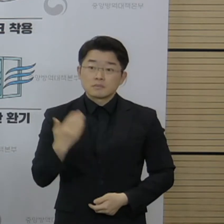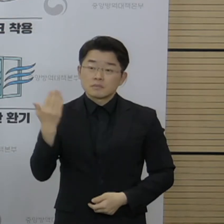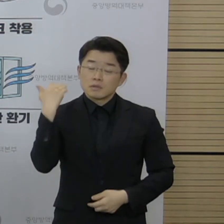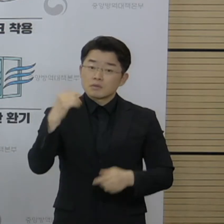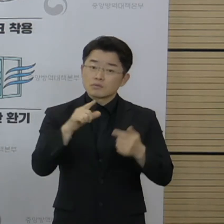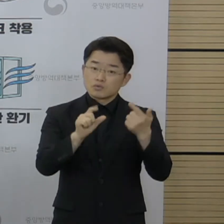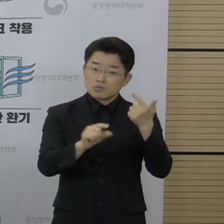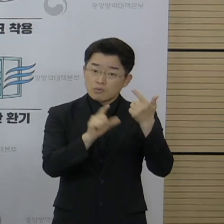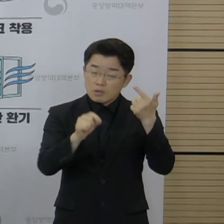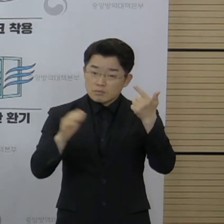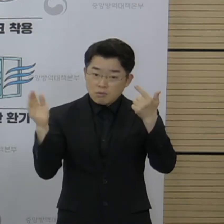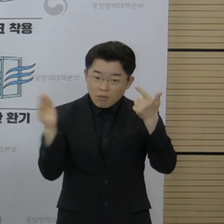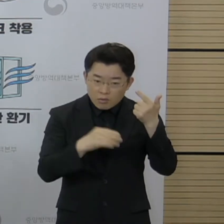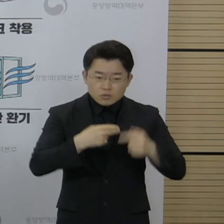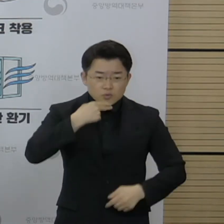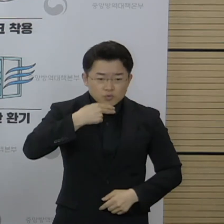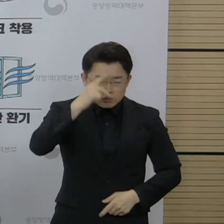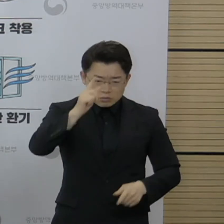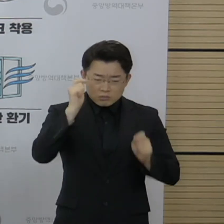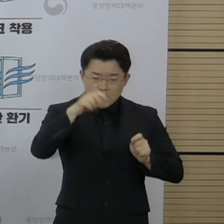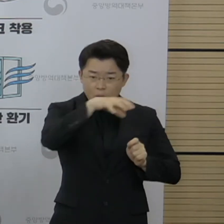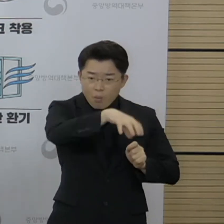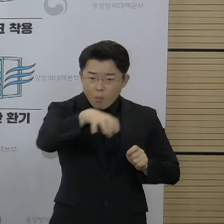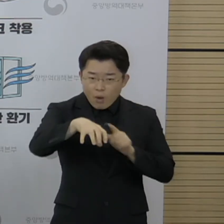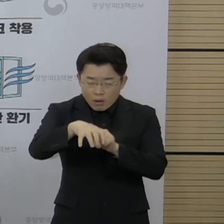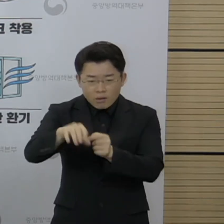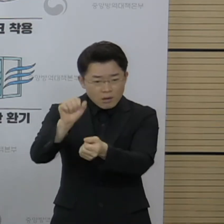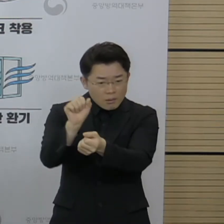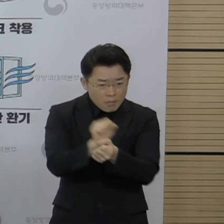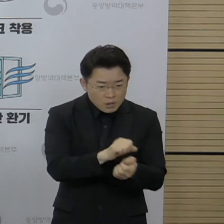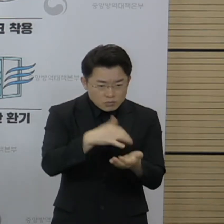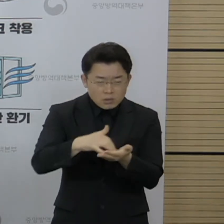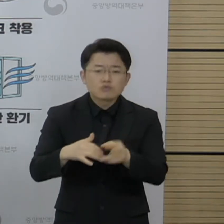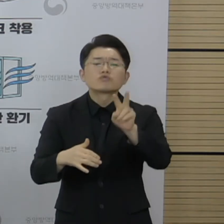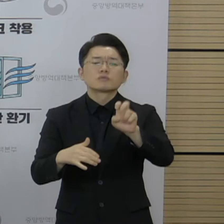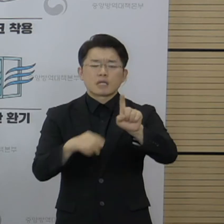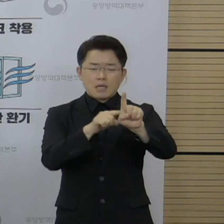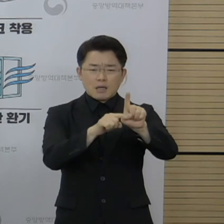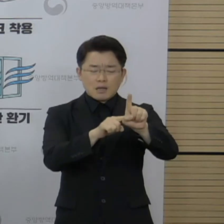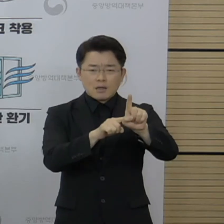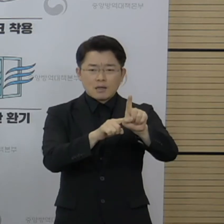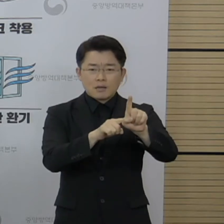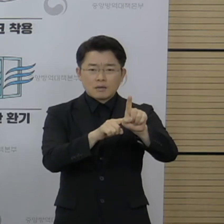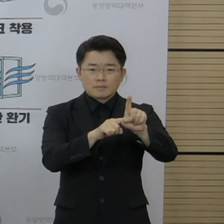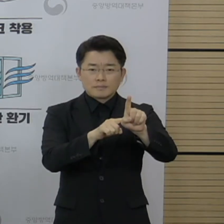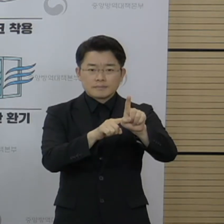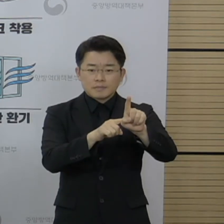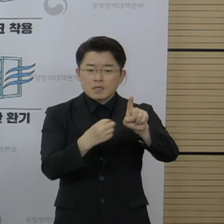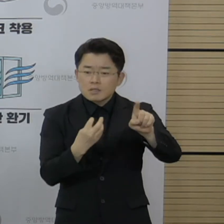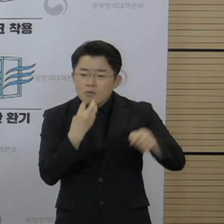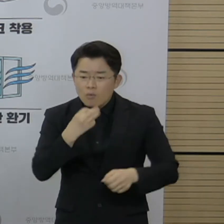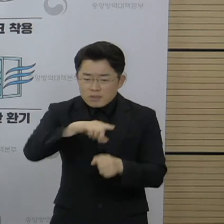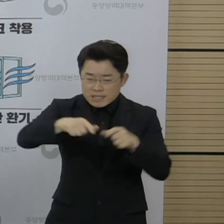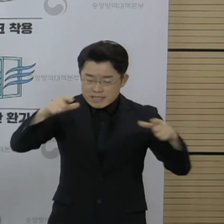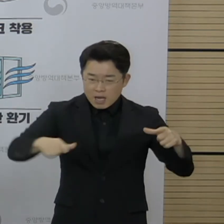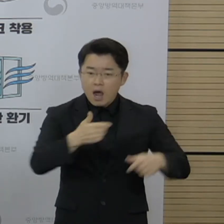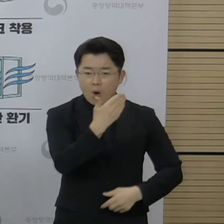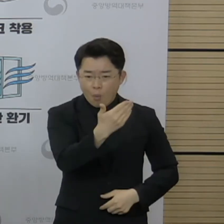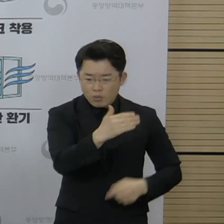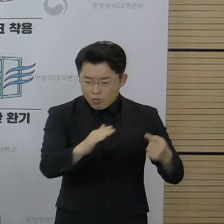주점, 클럽 관련 집단 사례는 총 21건 발생하였고 수도권 9건,